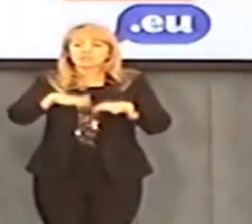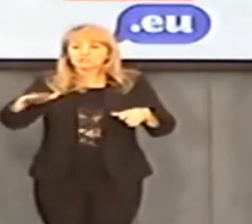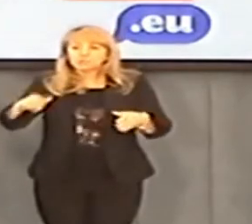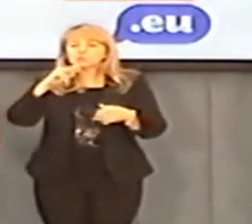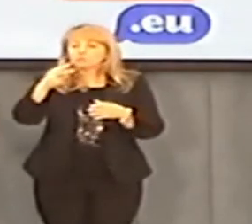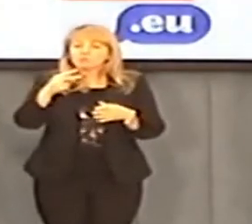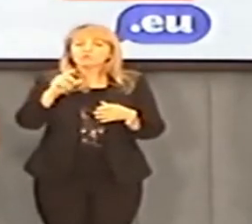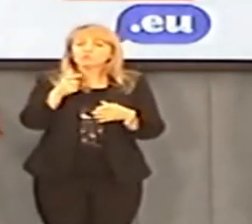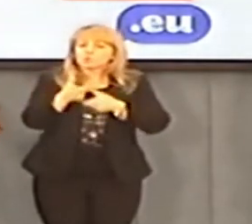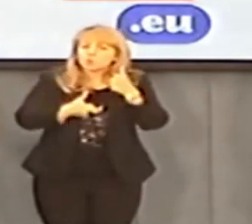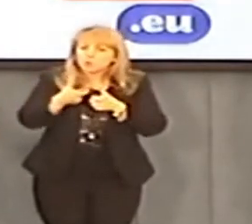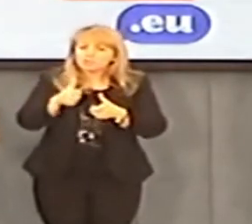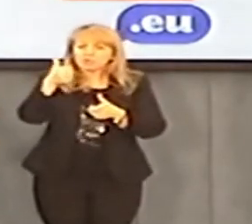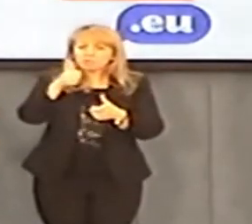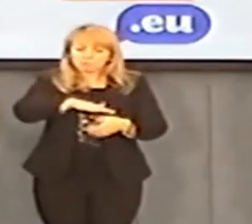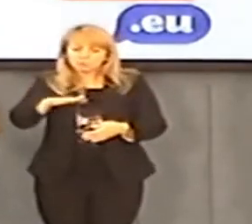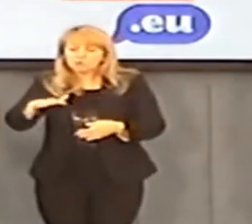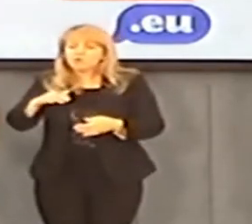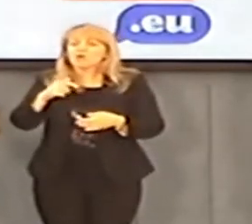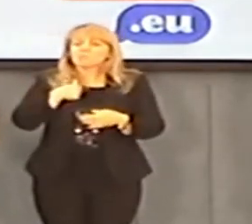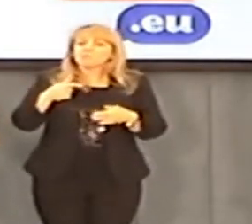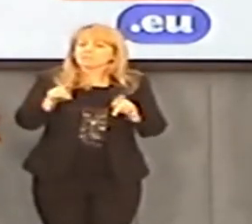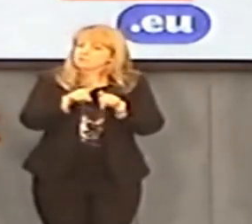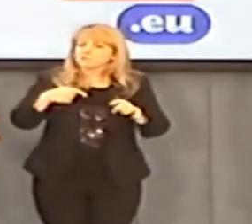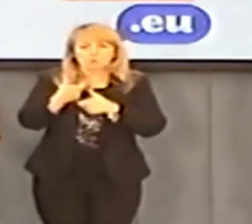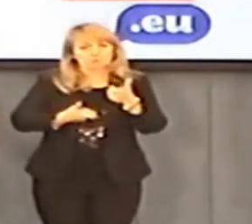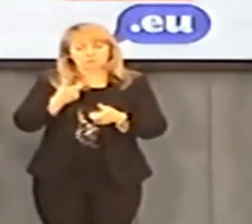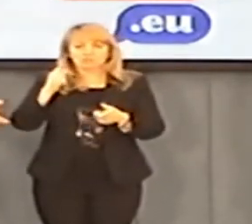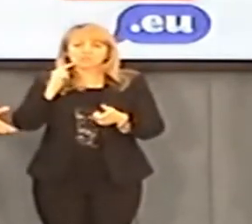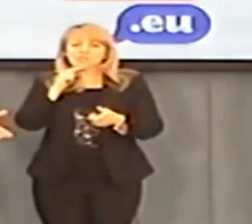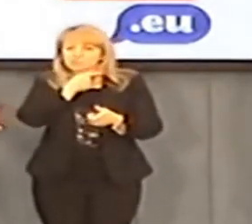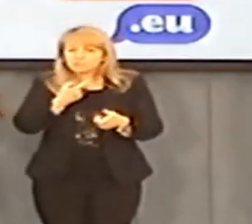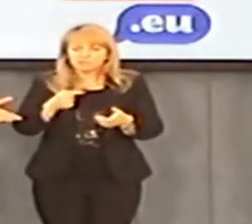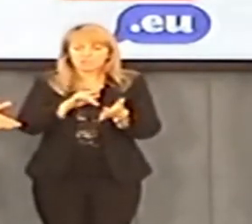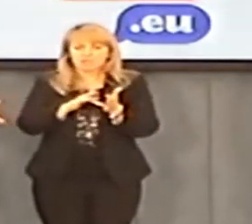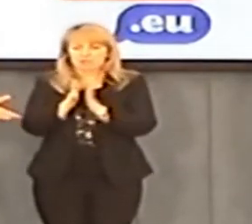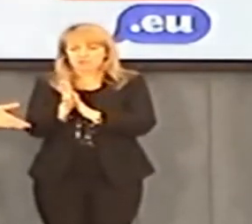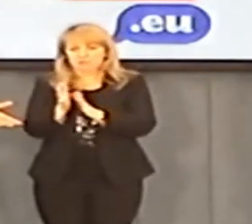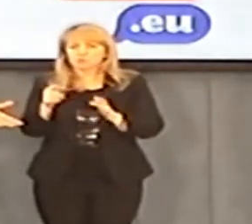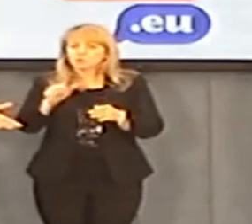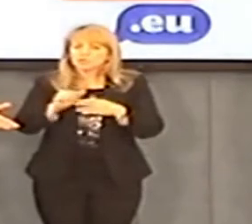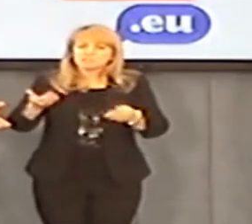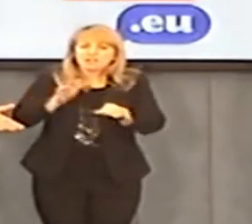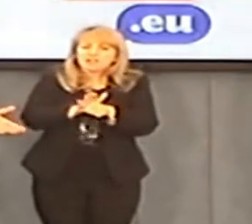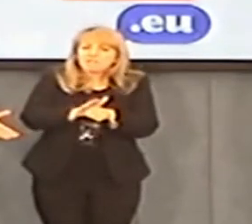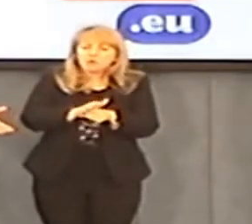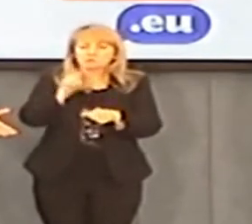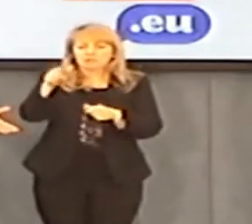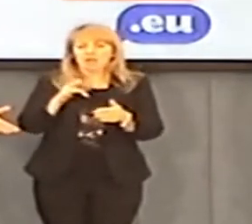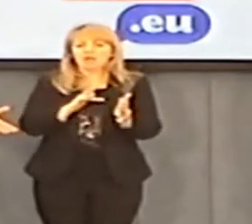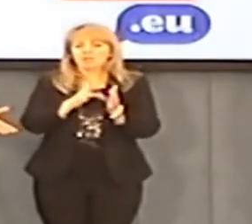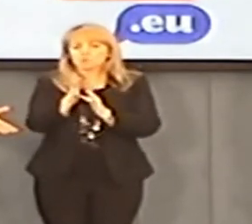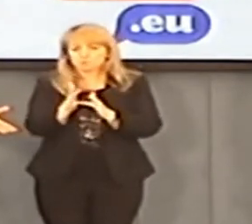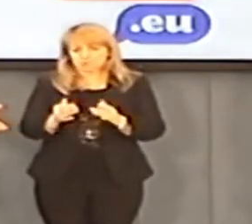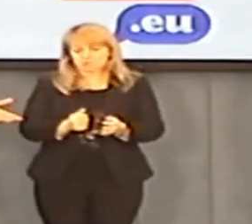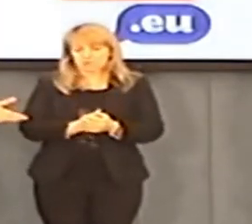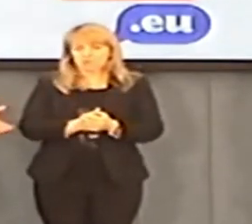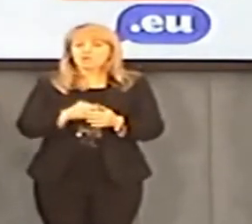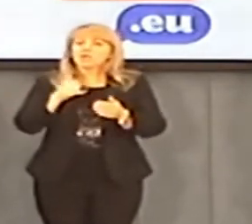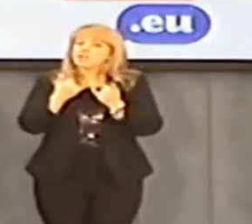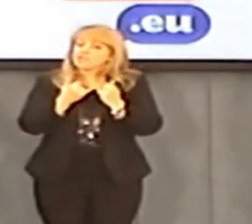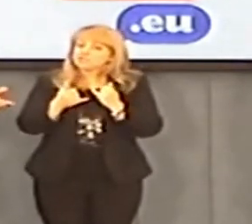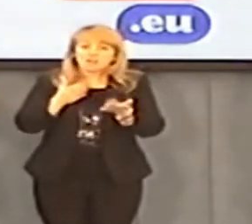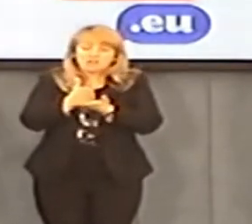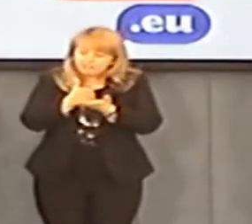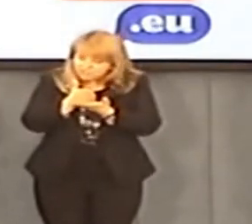mówi do zgromadzonego tłumu Cokolwiek uczyniliście jednemu z tych braci moich najmniejszych, mniejście uczynili. Ci